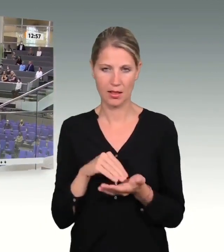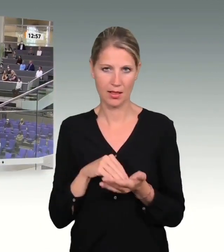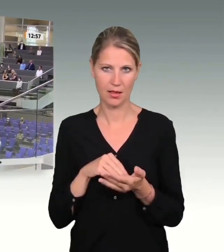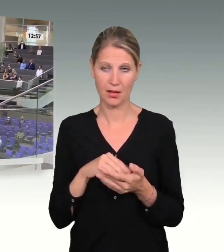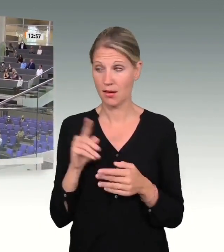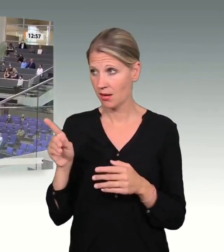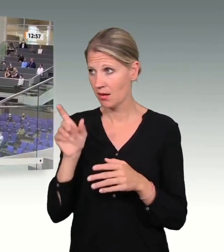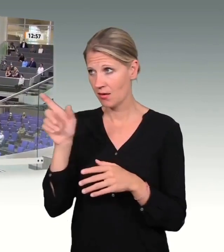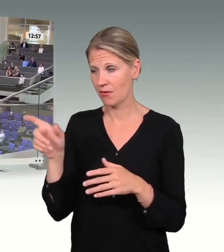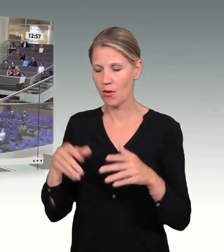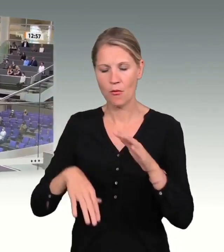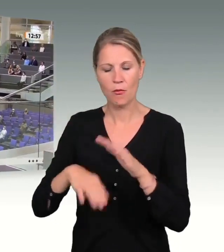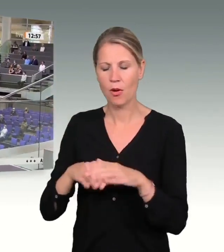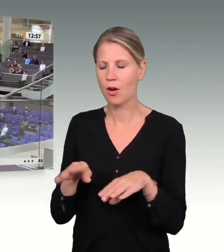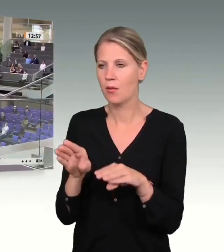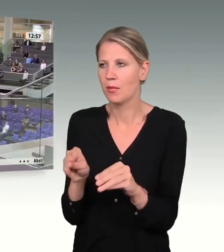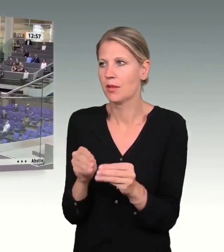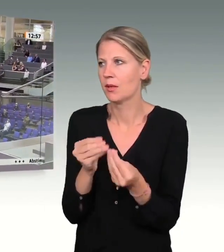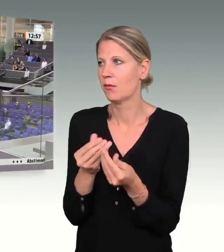Solidarität, meine Damen und Herren.